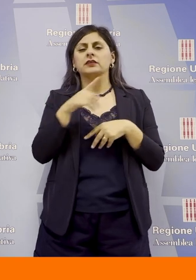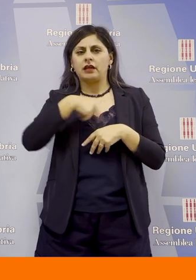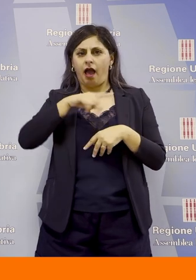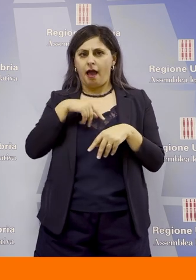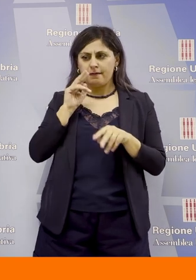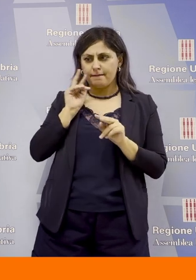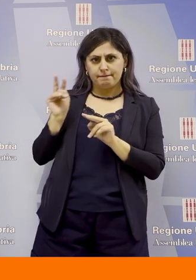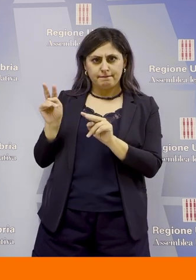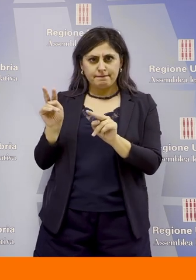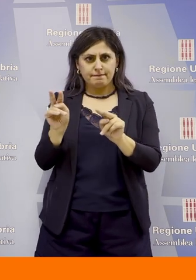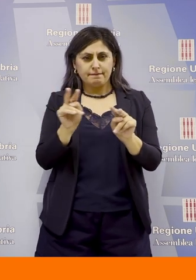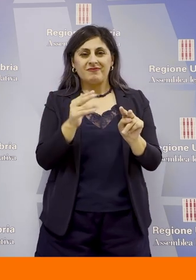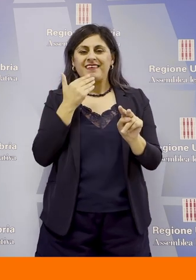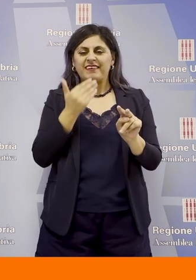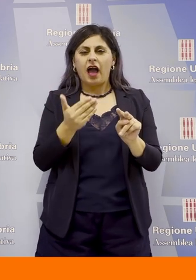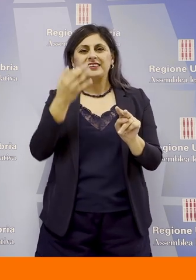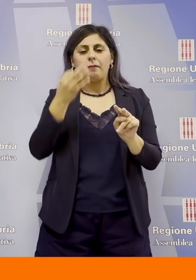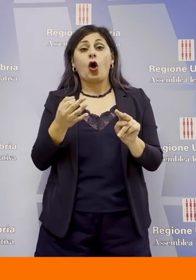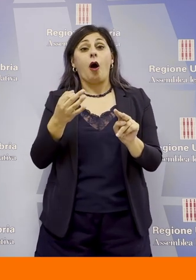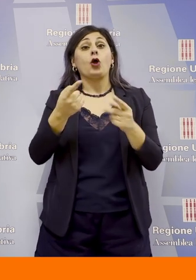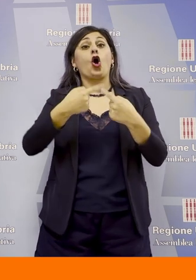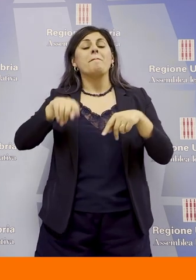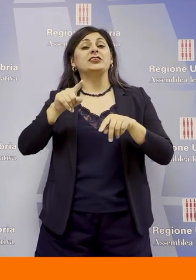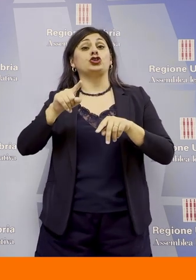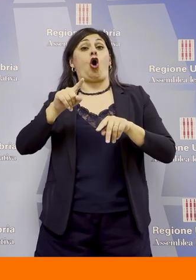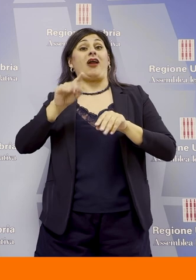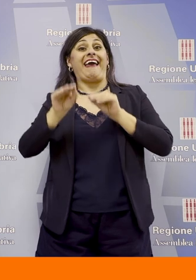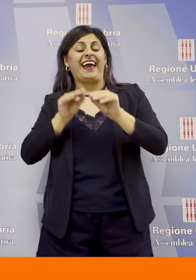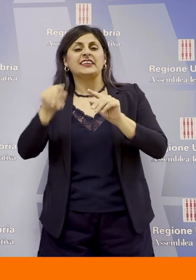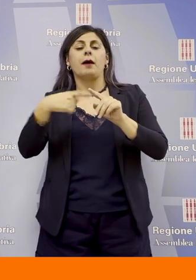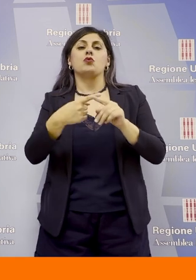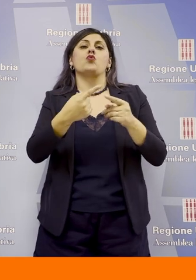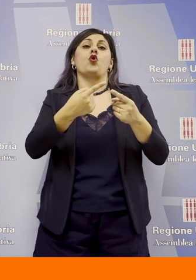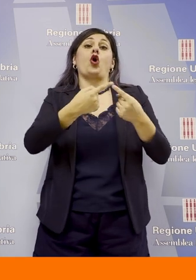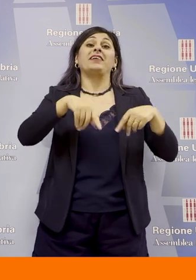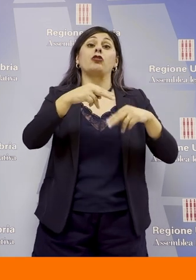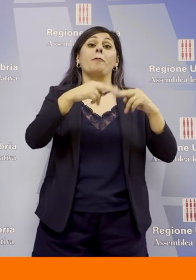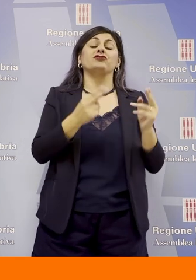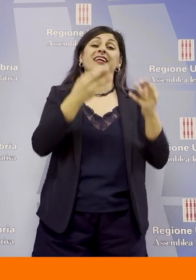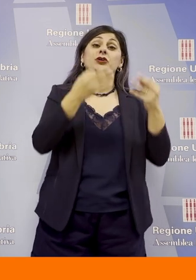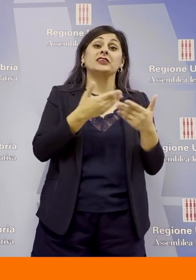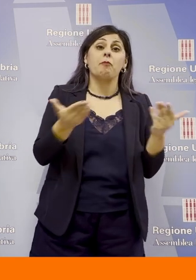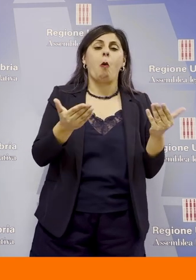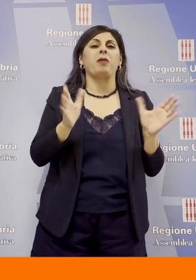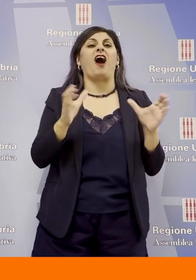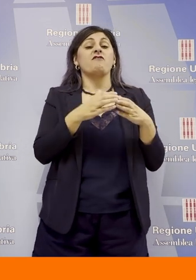sia attraverso la vostra commissione di inchiesta e attraverso il Comitato Provinciale dell'Ordine della Sicurezza Pubblica e quindi le Forze dell'Ordine del Prefetto,